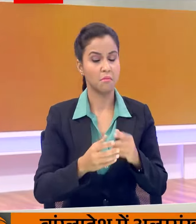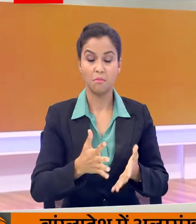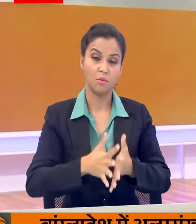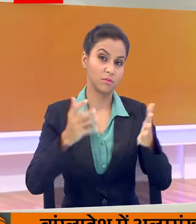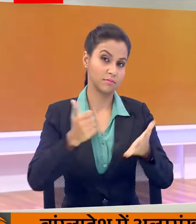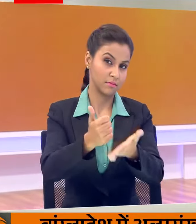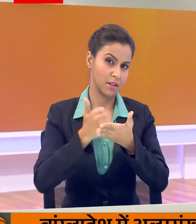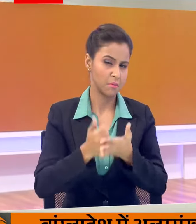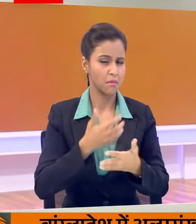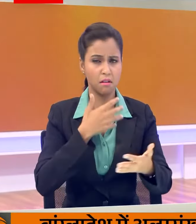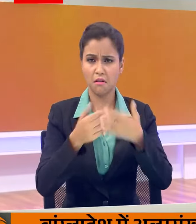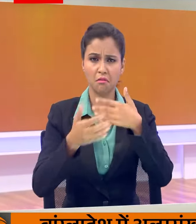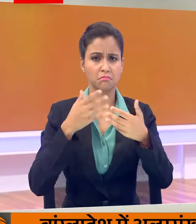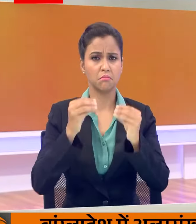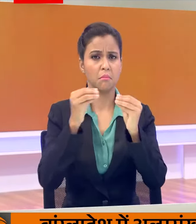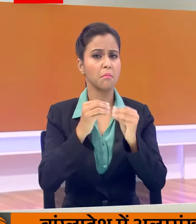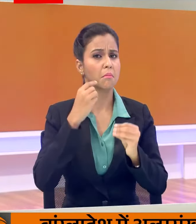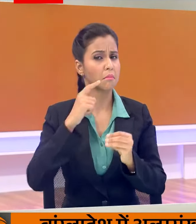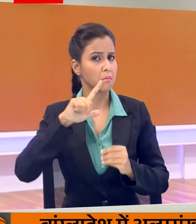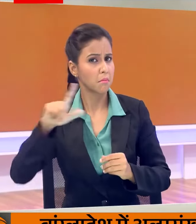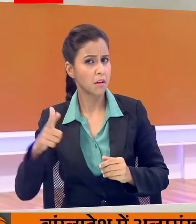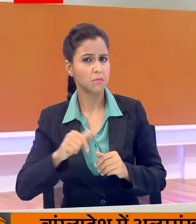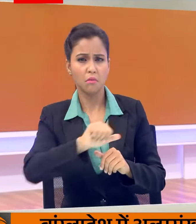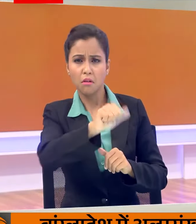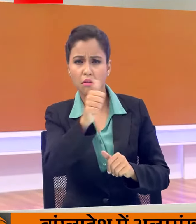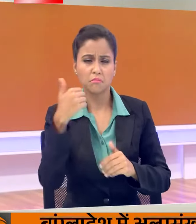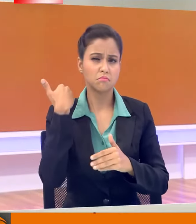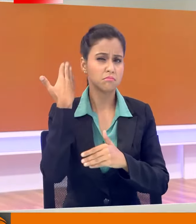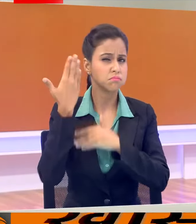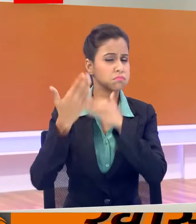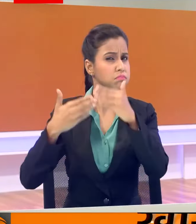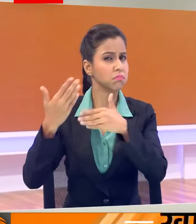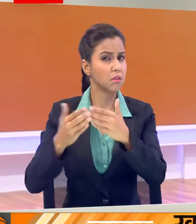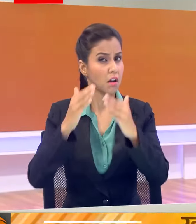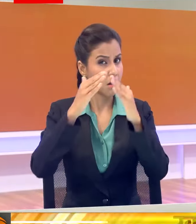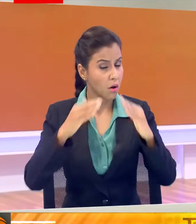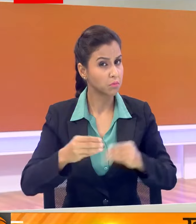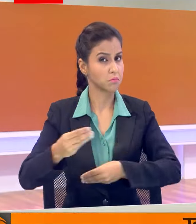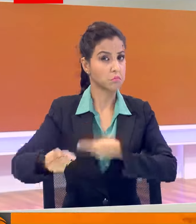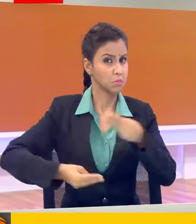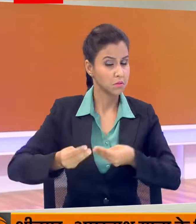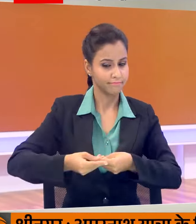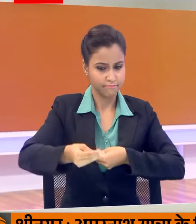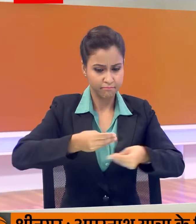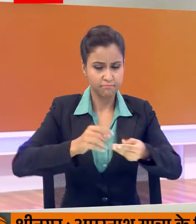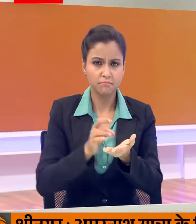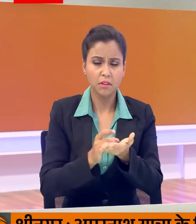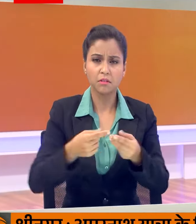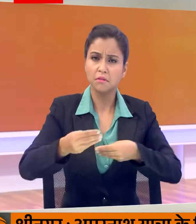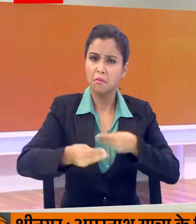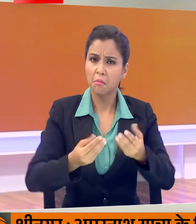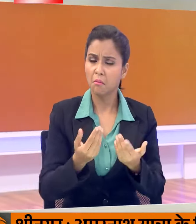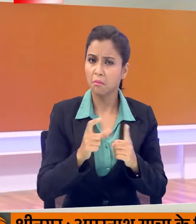किया है कोई भी बिल्ज और बाकी जितना भी हाउस का बिजनेस को ट्रांजेक करने में